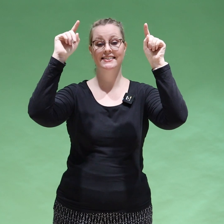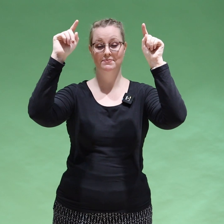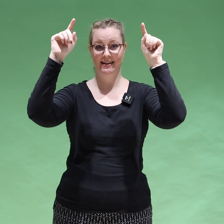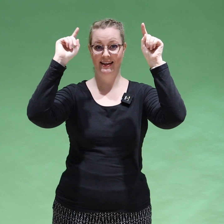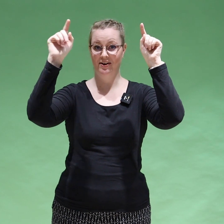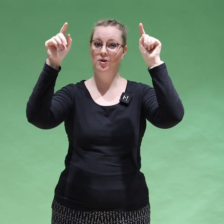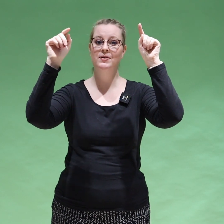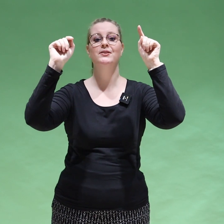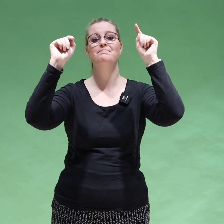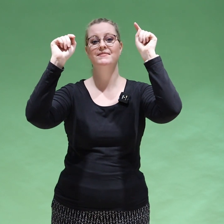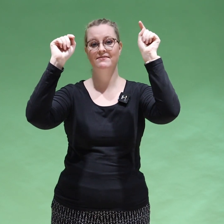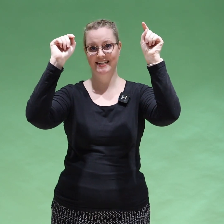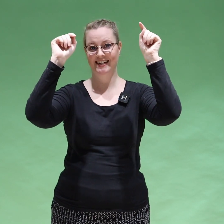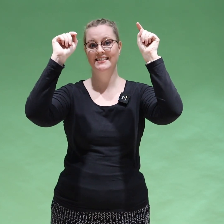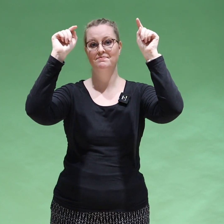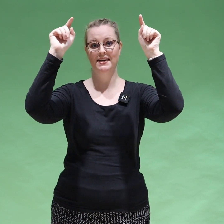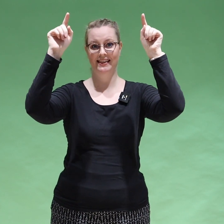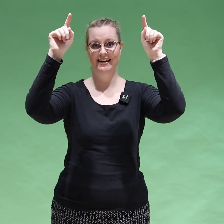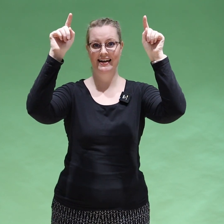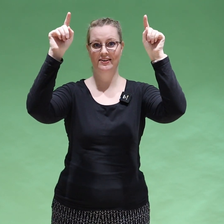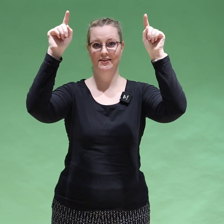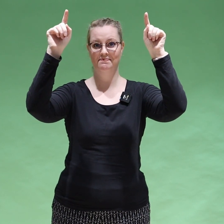käsi piirtää kolmiota ja vasen käsi piirtää neljötä.